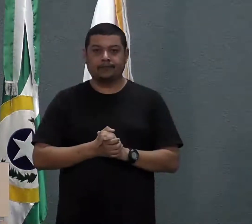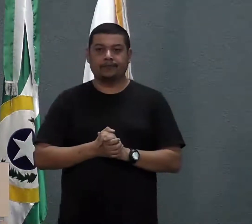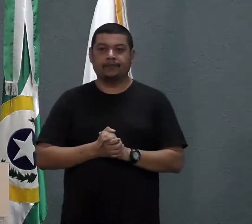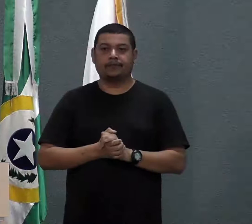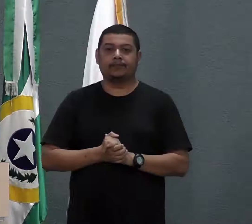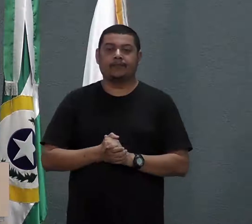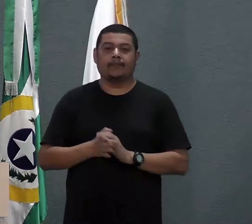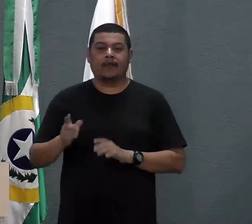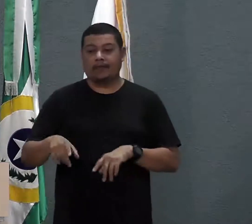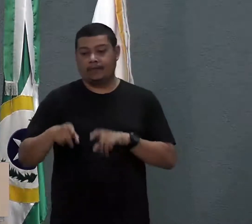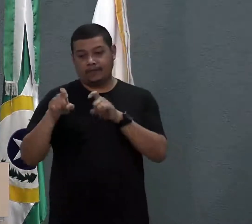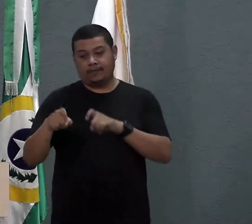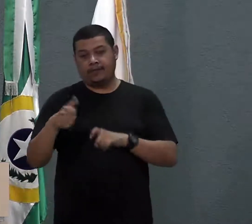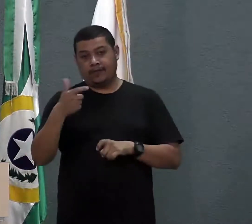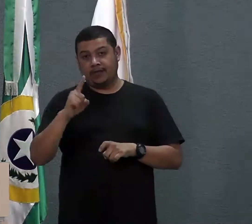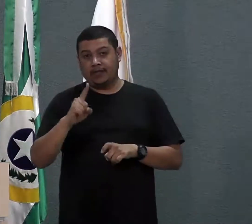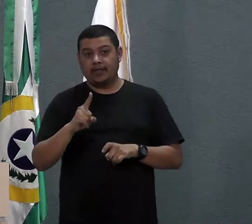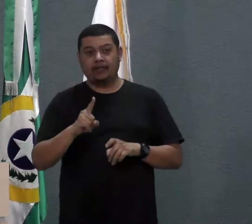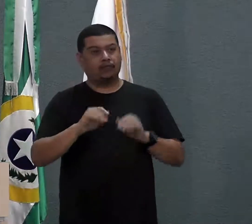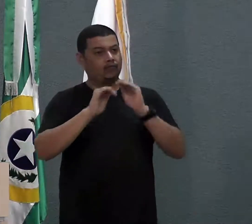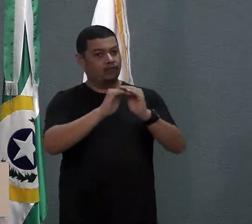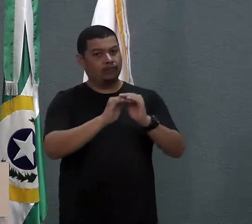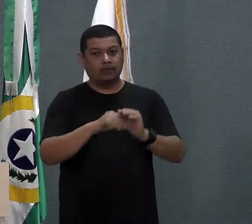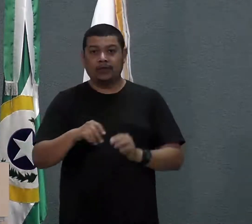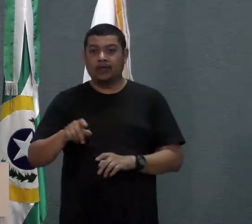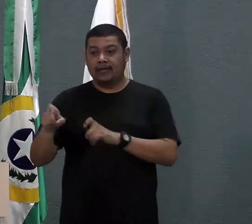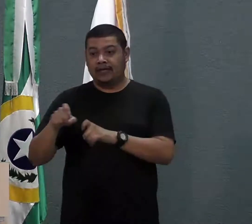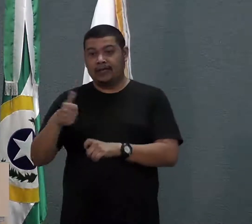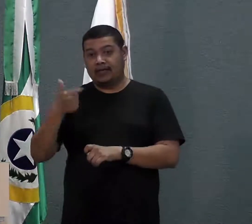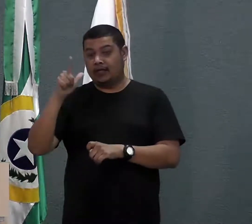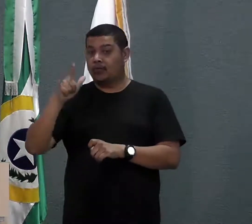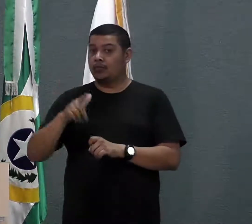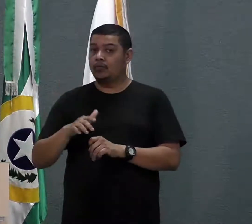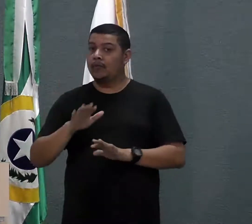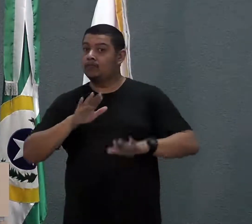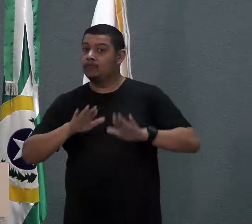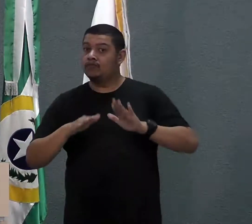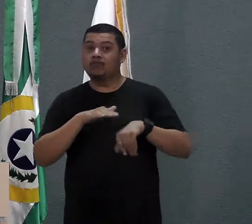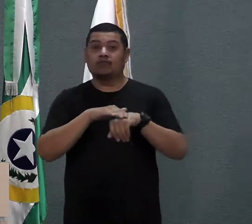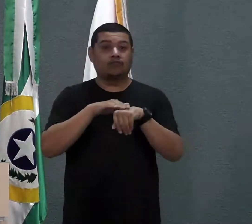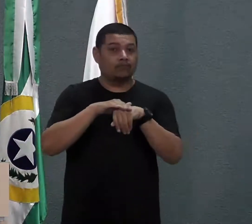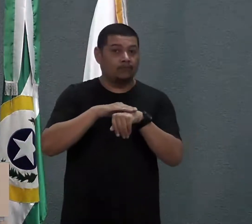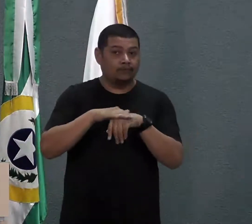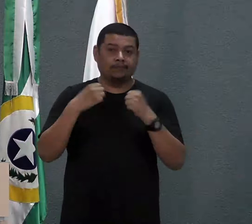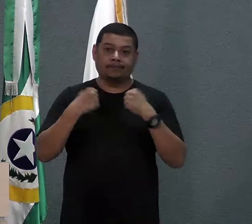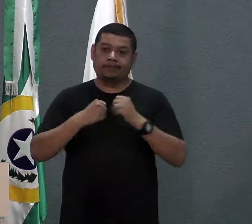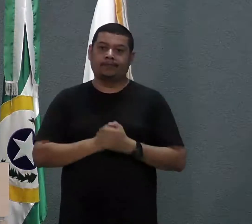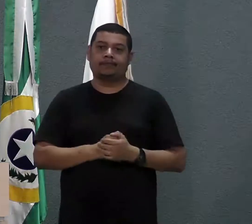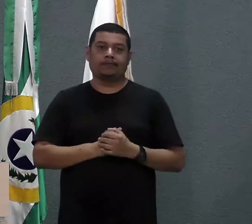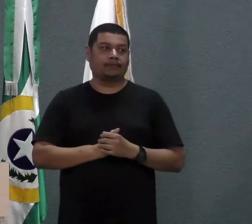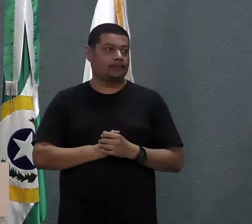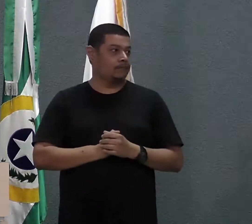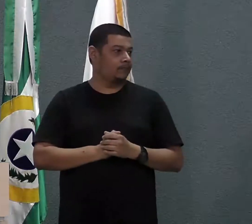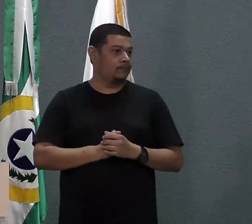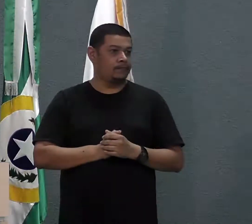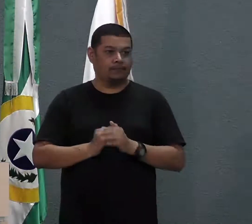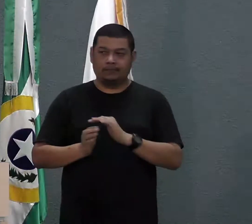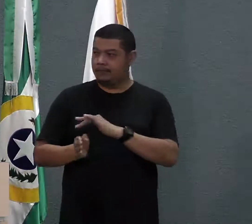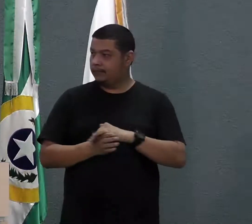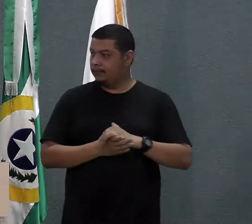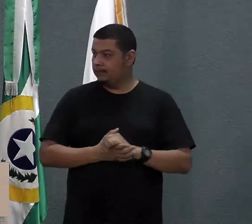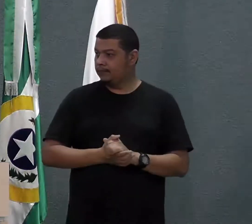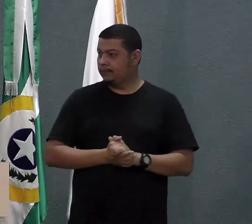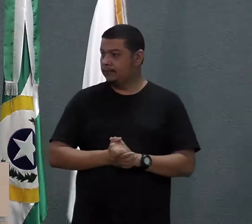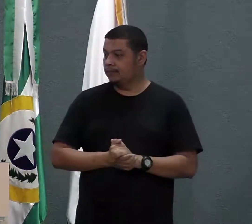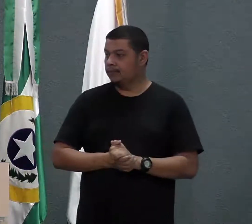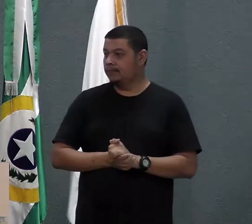totalmente contra. Da linha 12, precisamos ouvir os pais aí para ver realmente, Toninho, o que eles gostariam. Só me permite a palavra? Pois não,